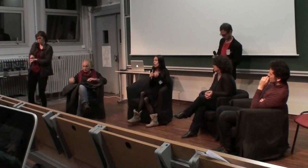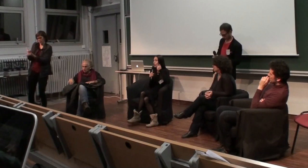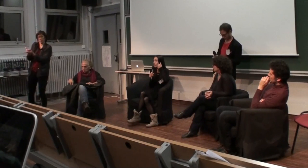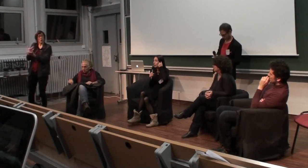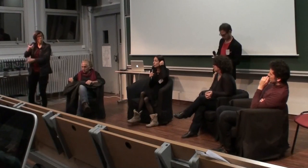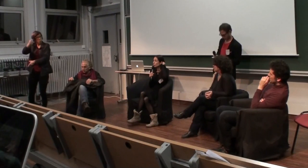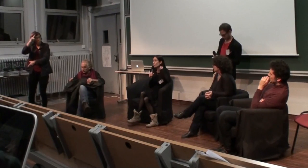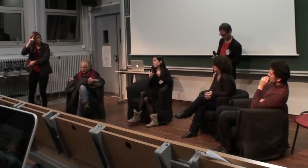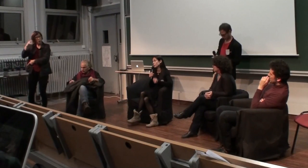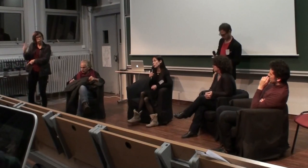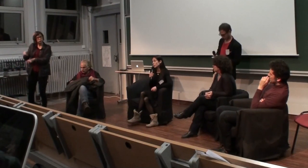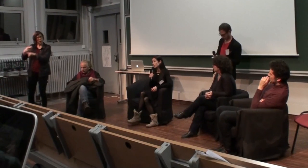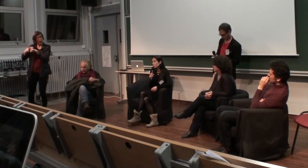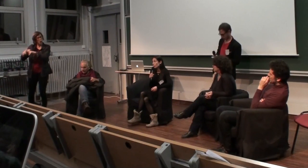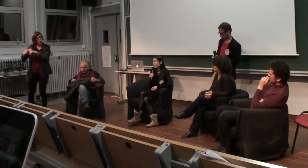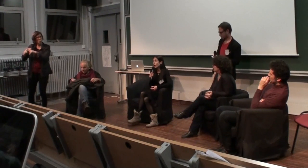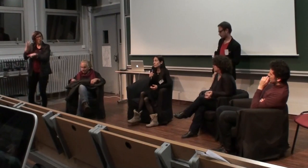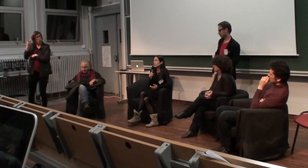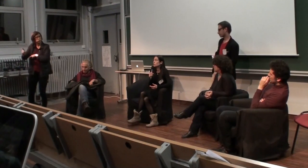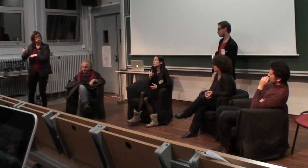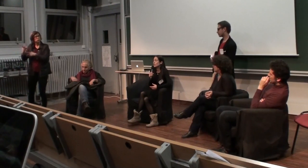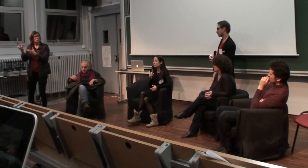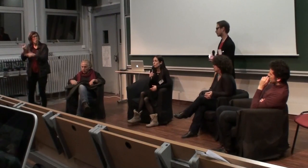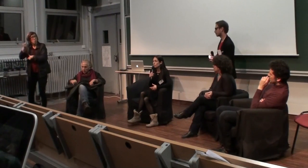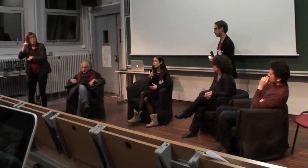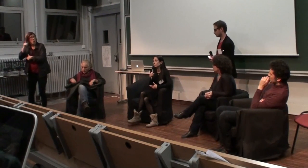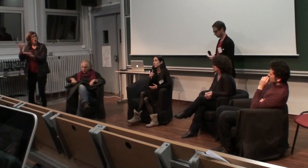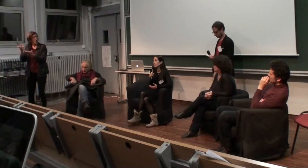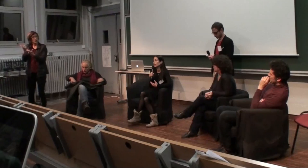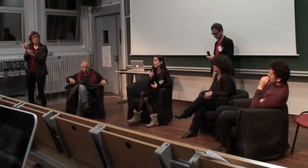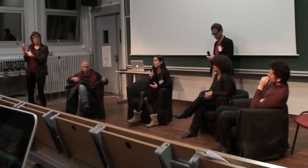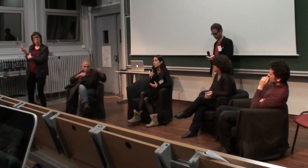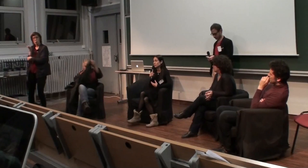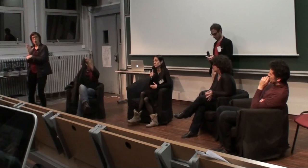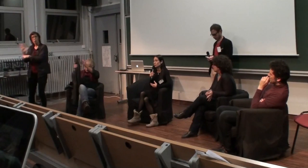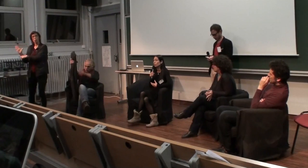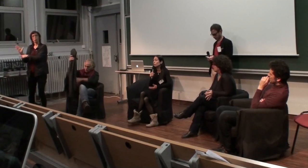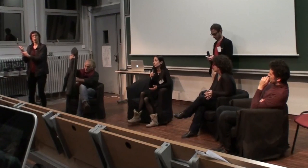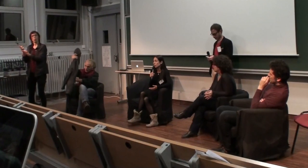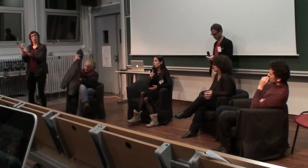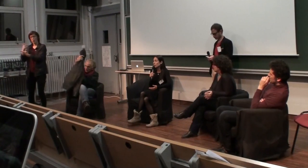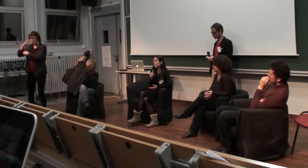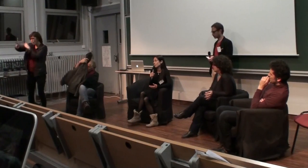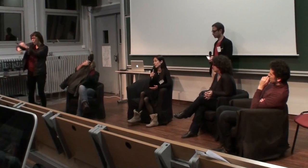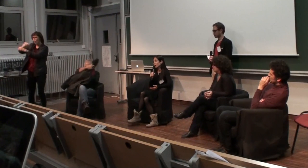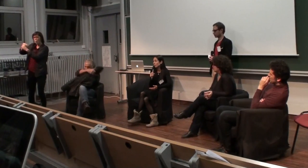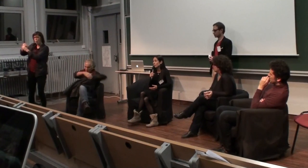position, et pas seulement des arguments, mais aussi montrer derrière cette position le monde qu'ils incarnent,